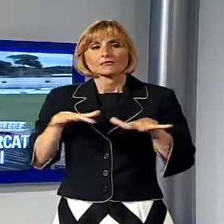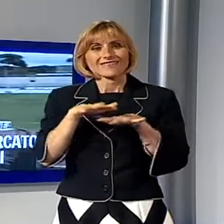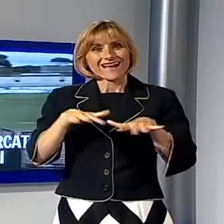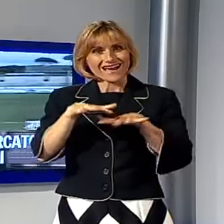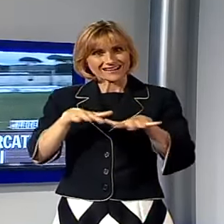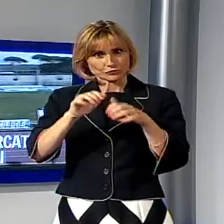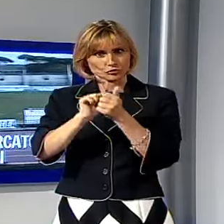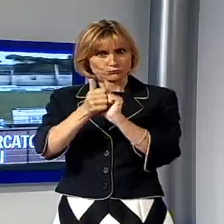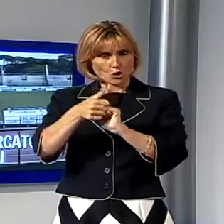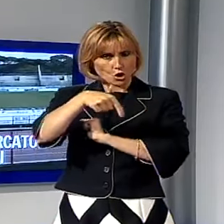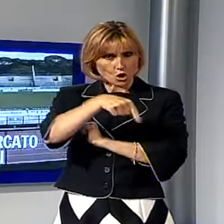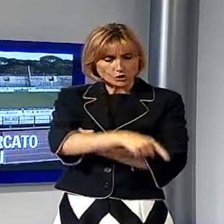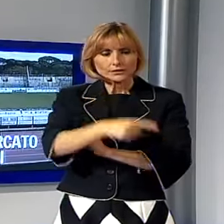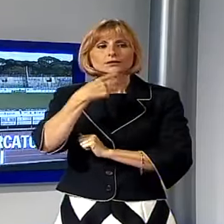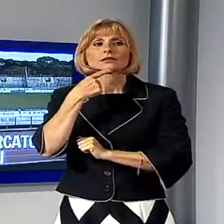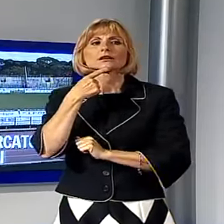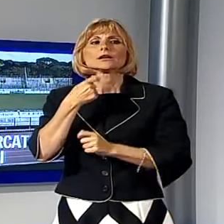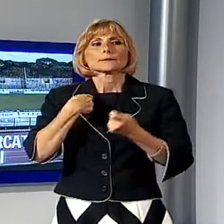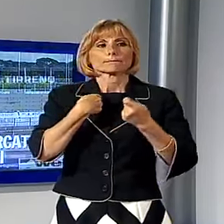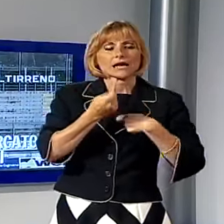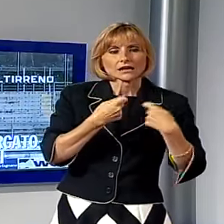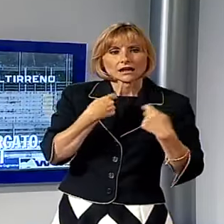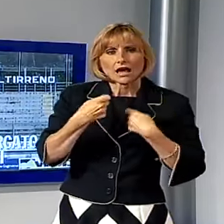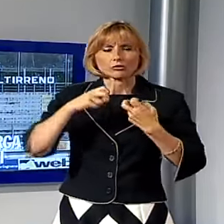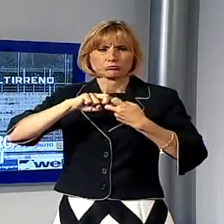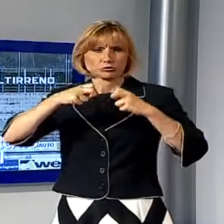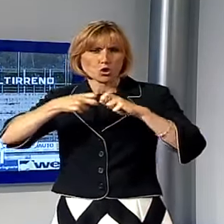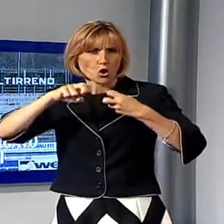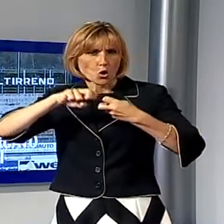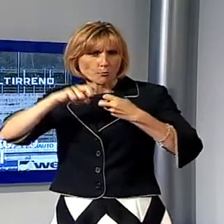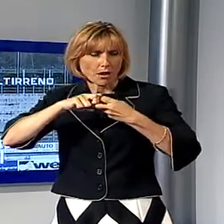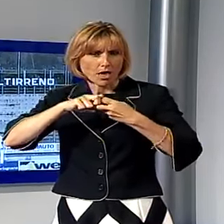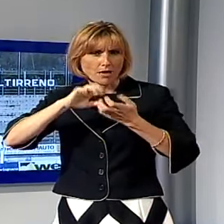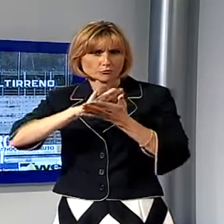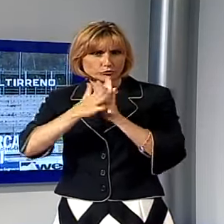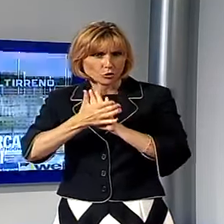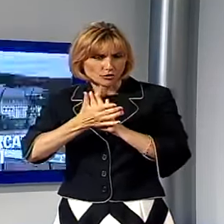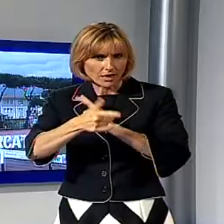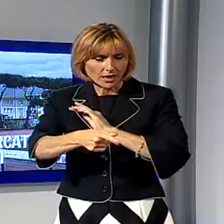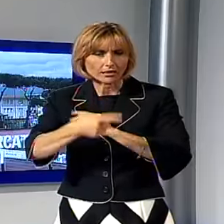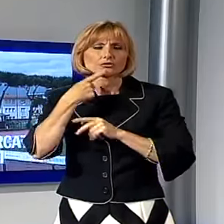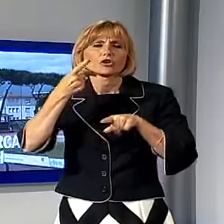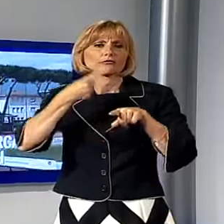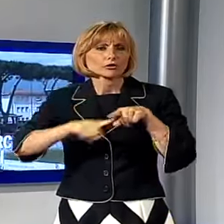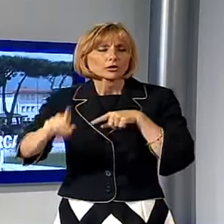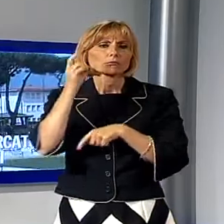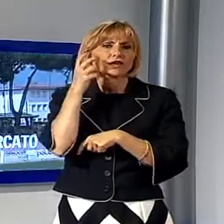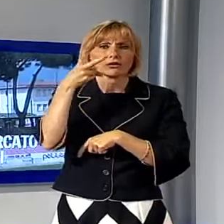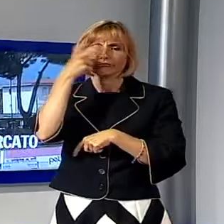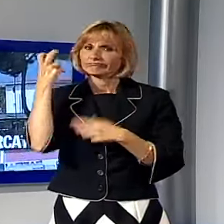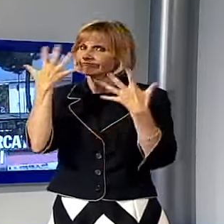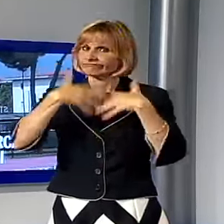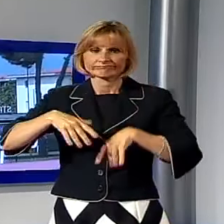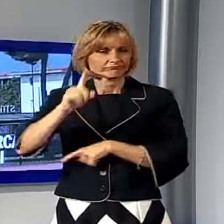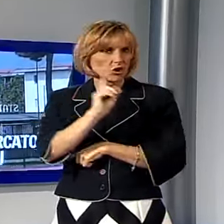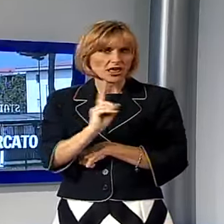Sport, viareggio tra mercato e nodi burocratici, la fideiussione presentata dai bianconeri non è conforme, ha